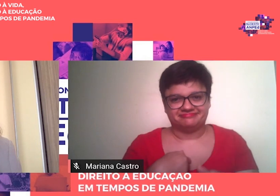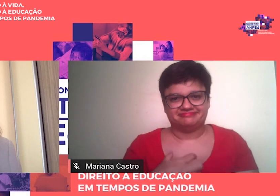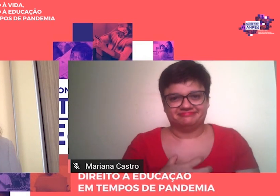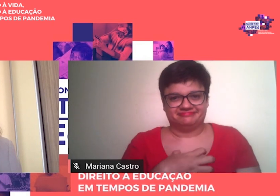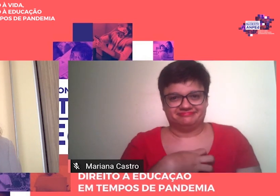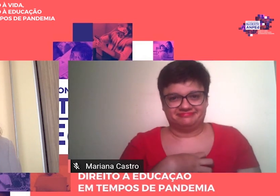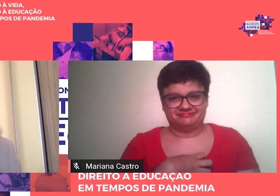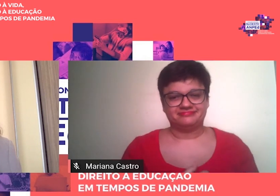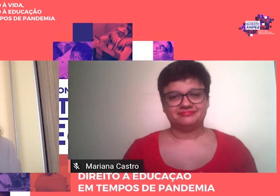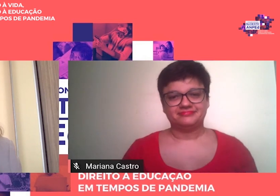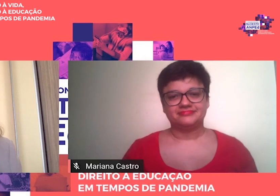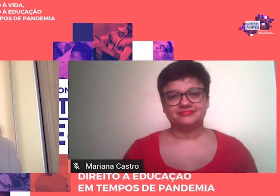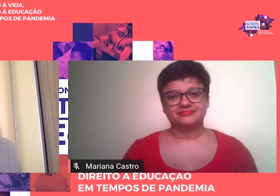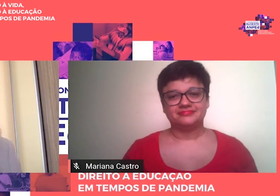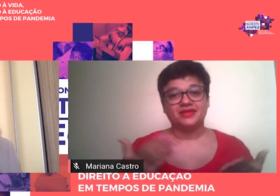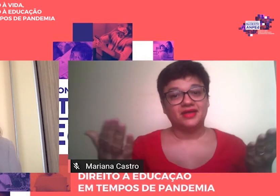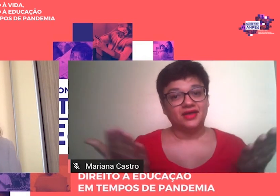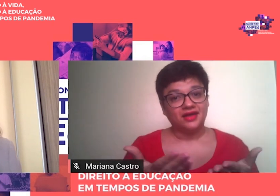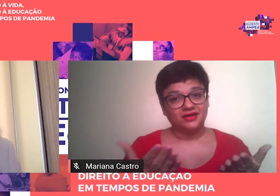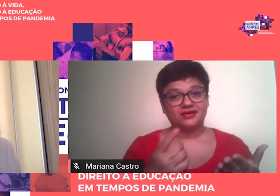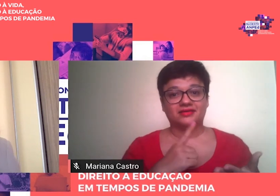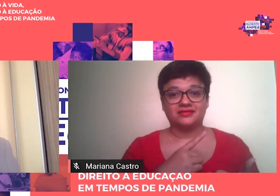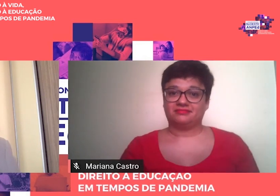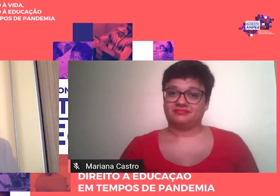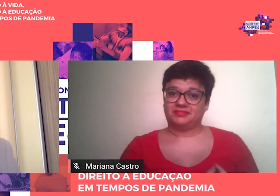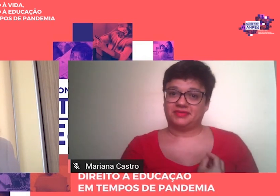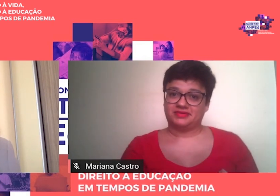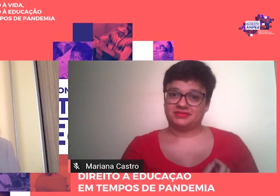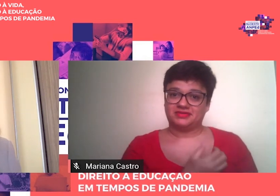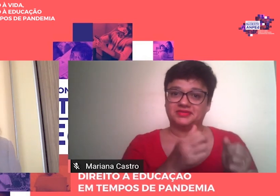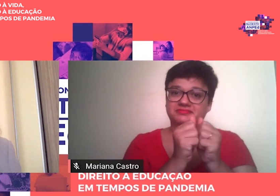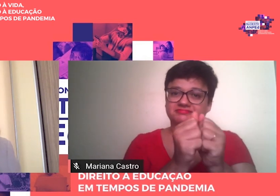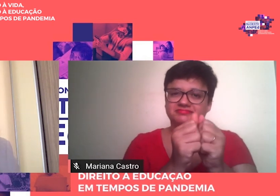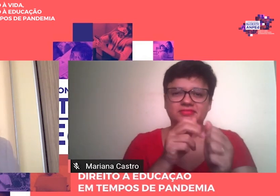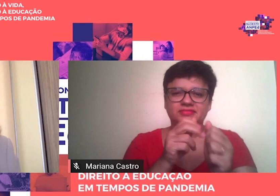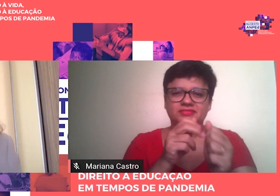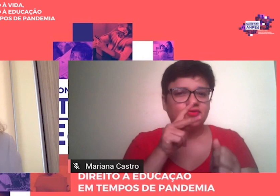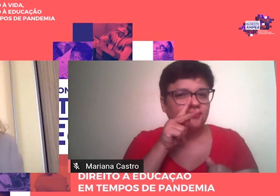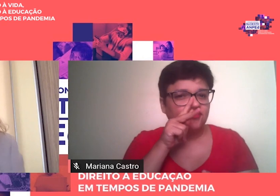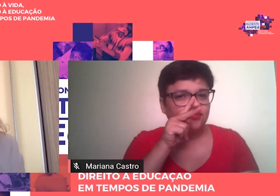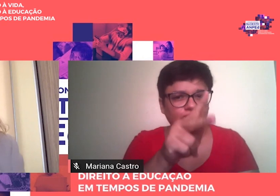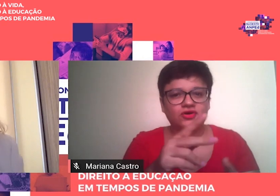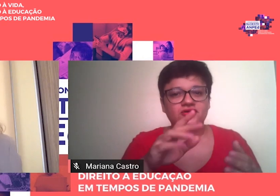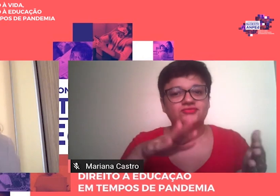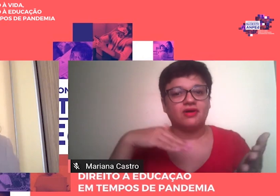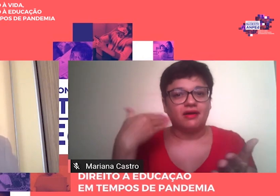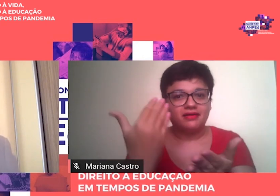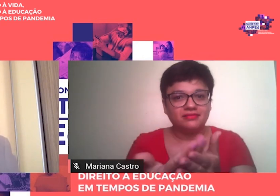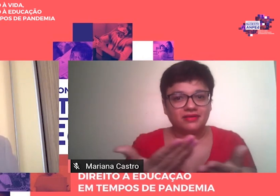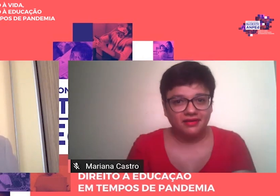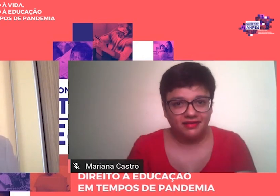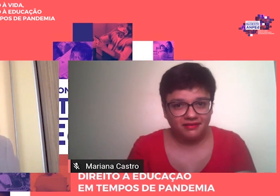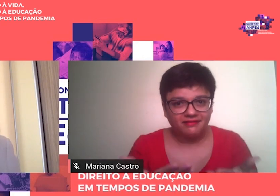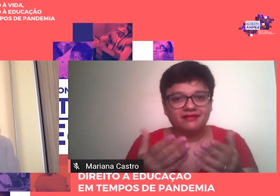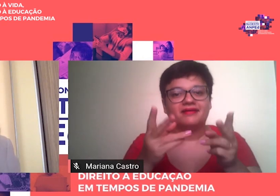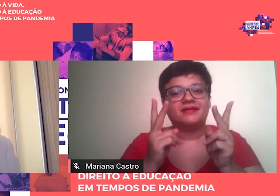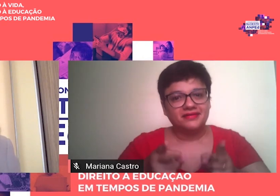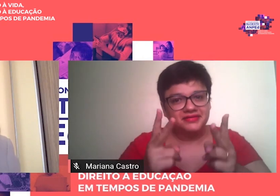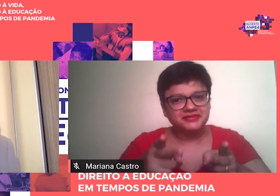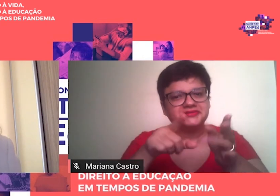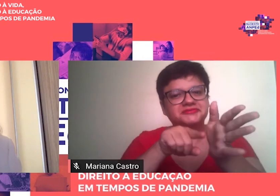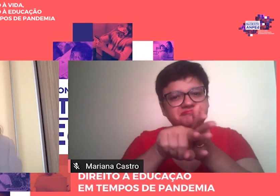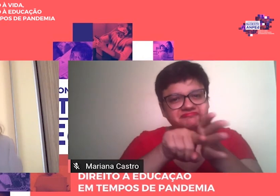Uma presença Desse livro Muito fortemente Até hoje Inclusive Nos